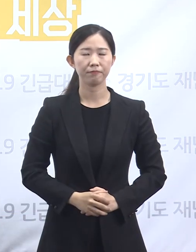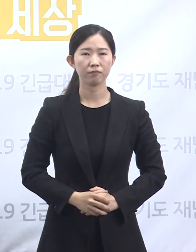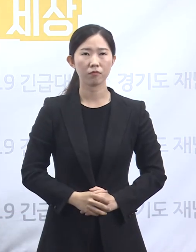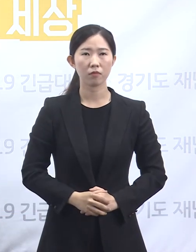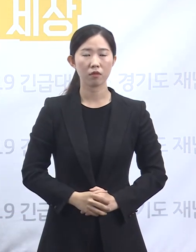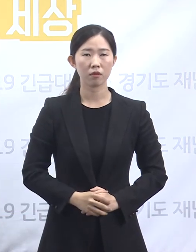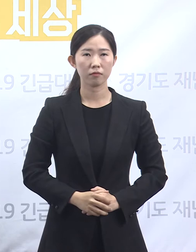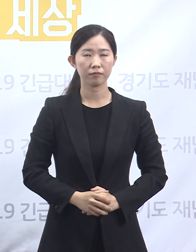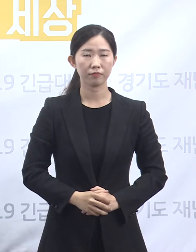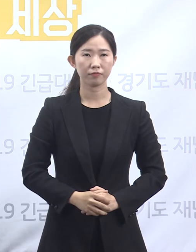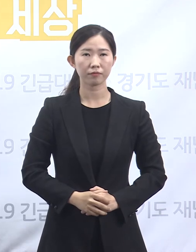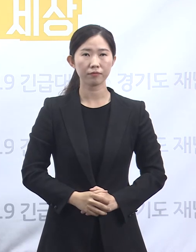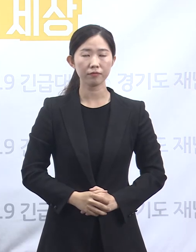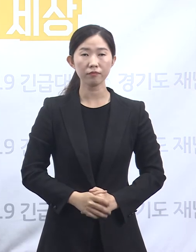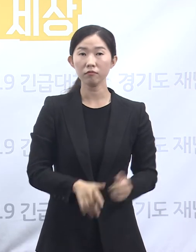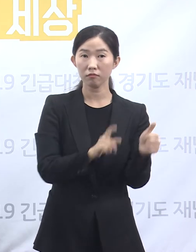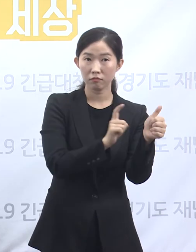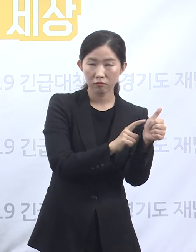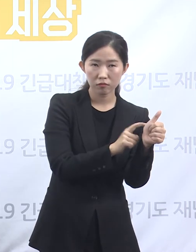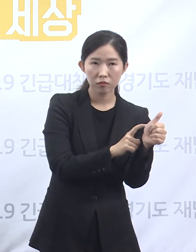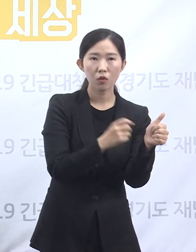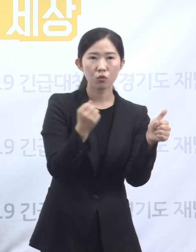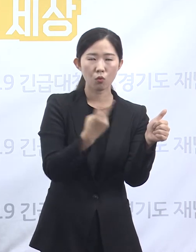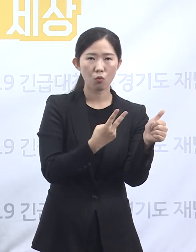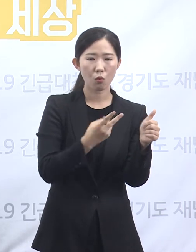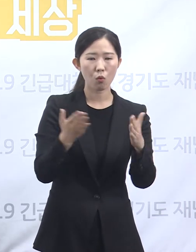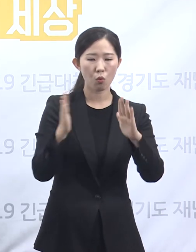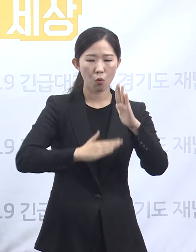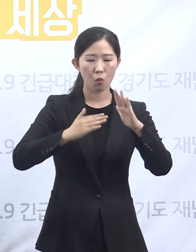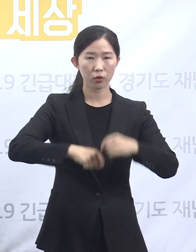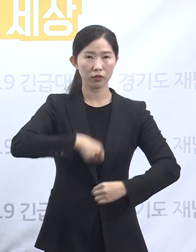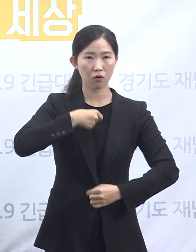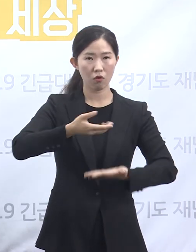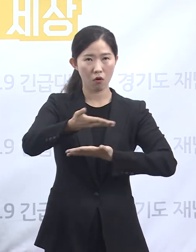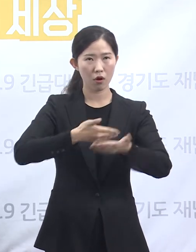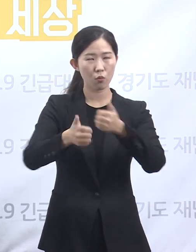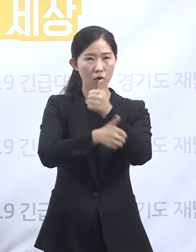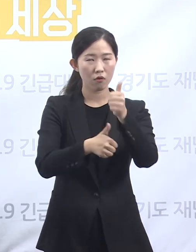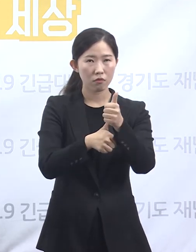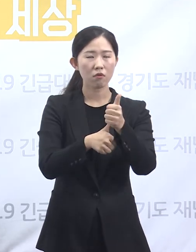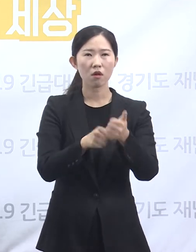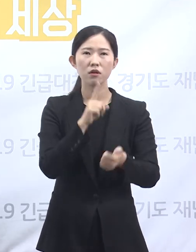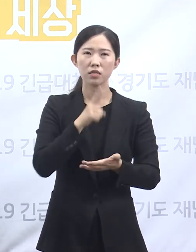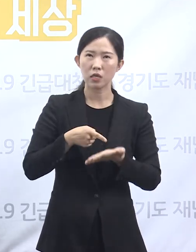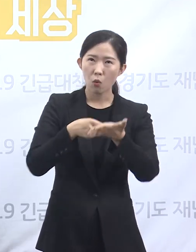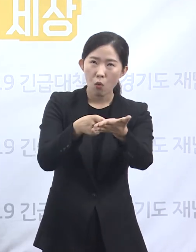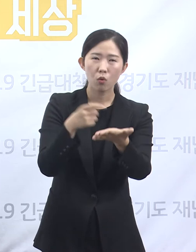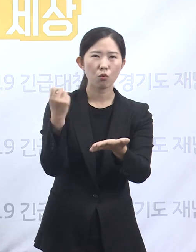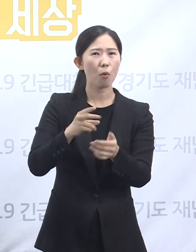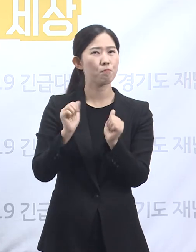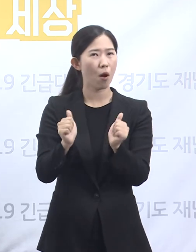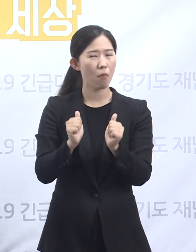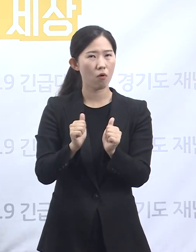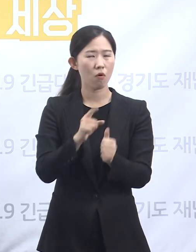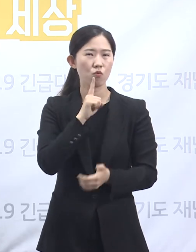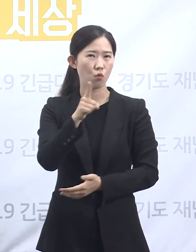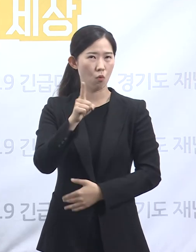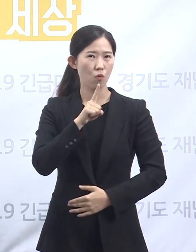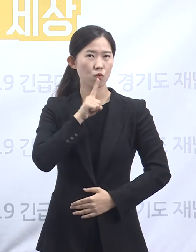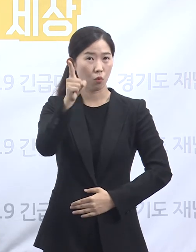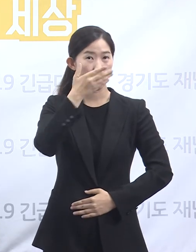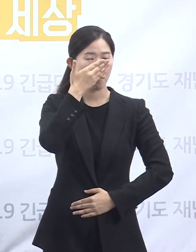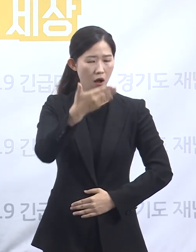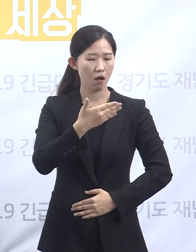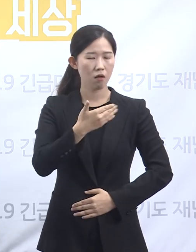점주 A씨는 물론 공정위에 신고를 하거나 법원에 소송을 제기한 등의 방법으로 자신의 권리, 구제를